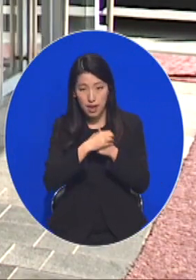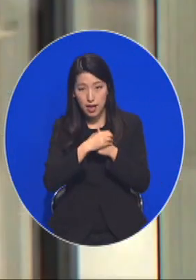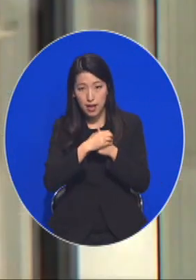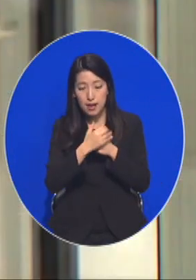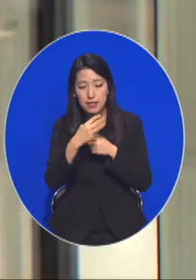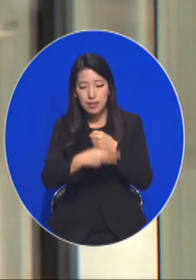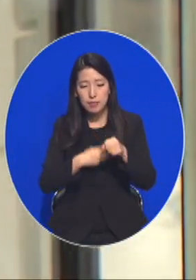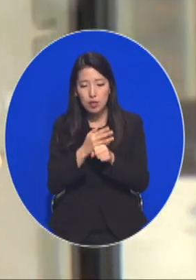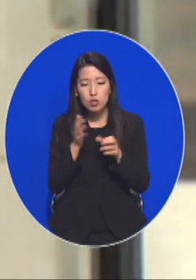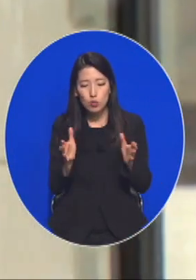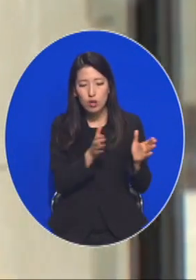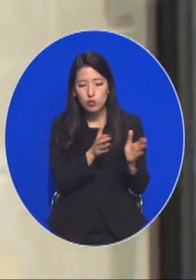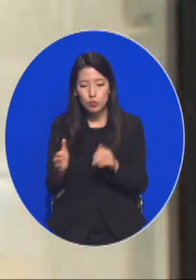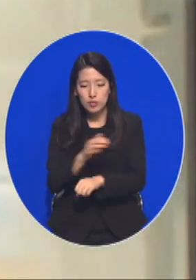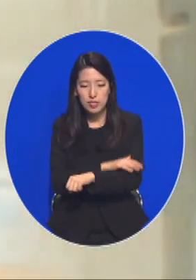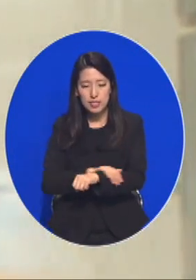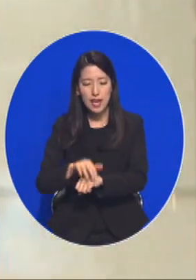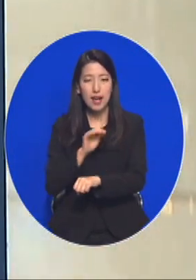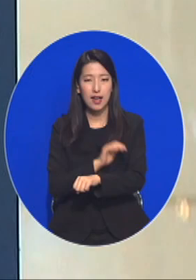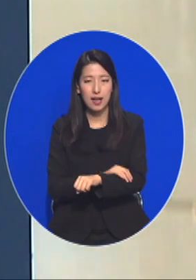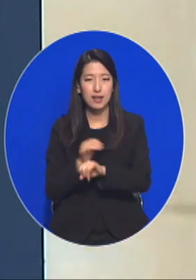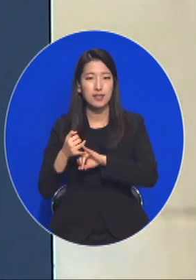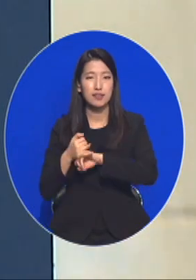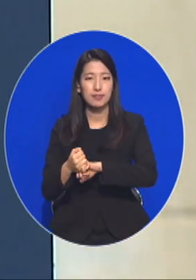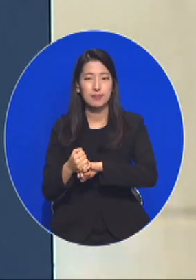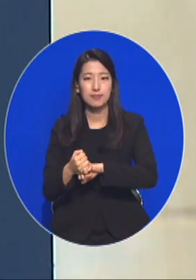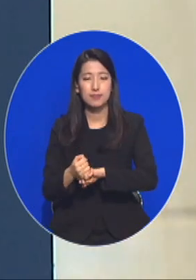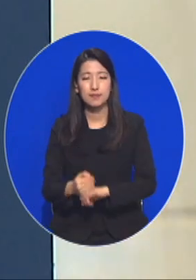강조했습니다. KTV 최효진입니다.